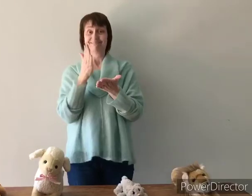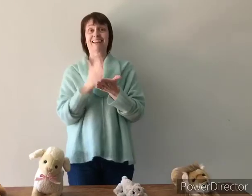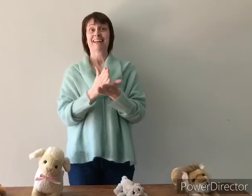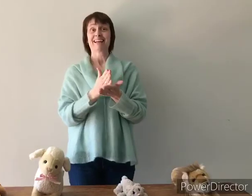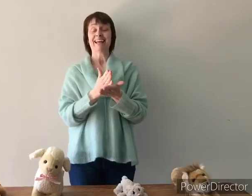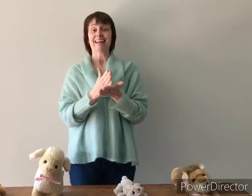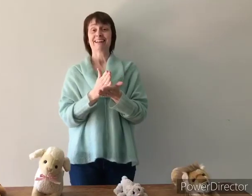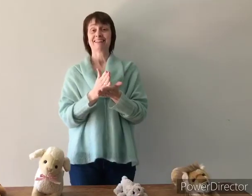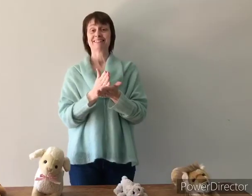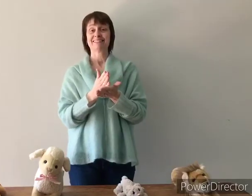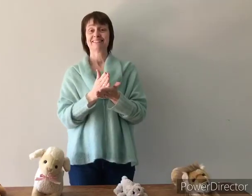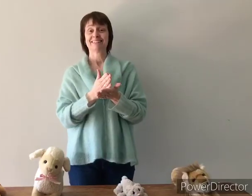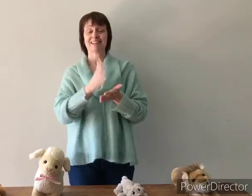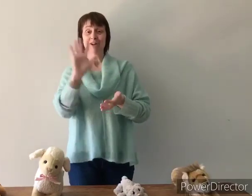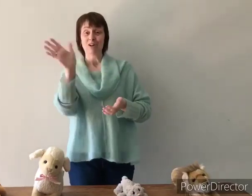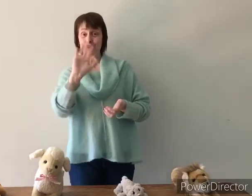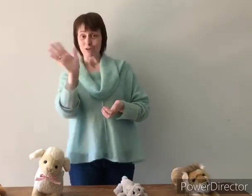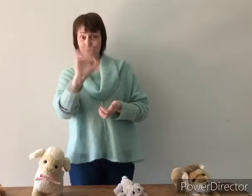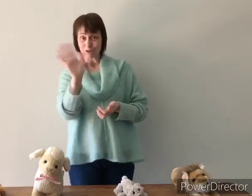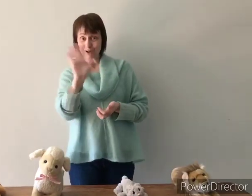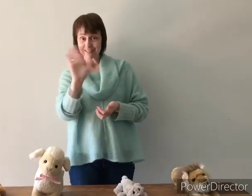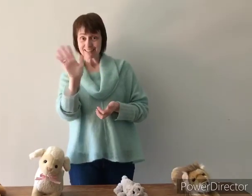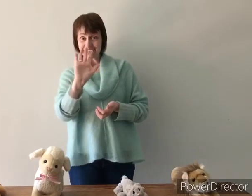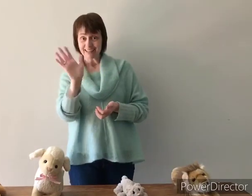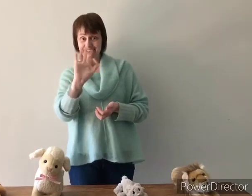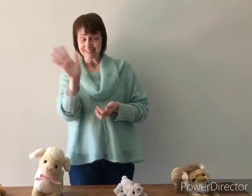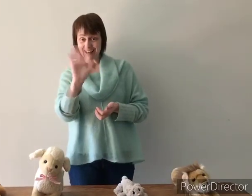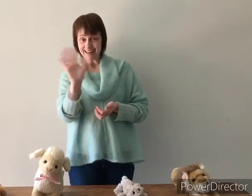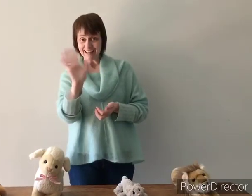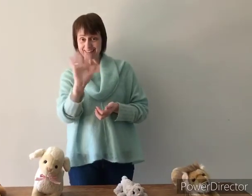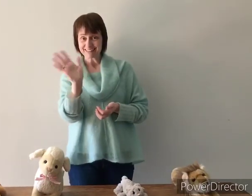Klaar! Tot de volgende keer! Daag! Doei!